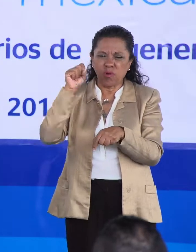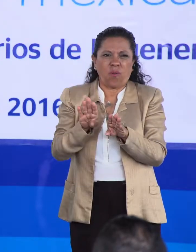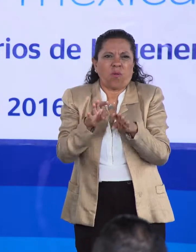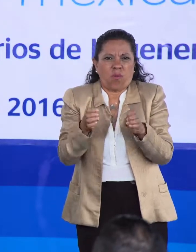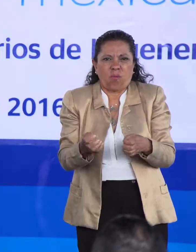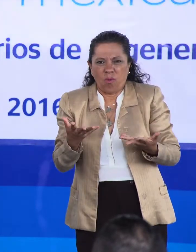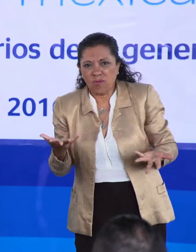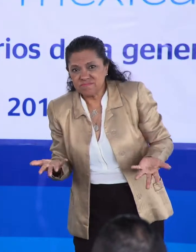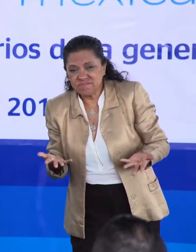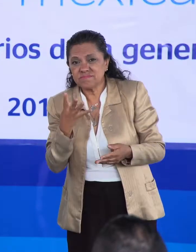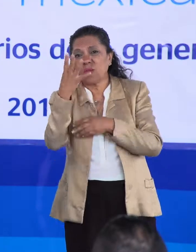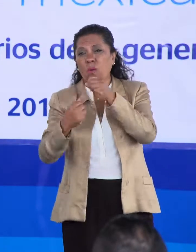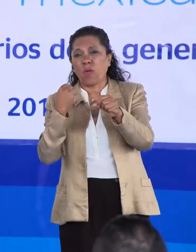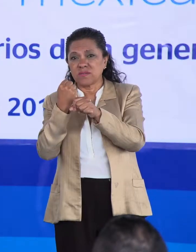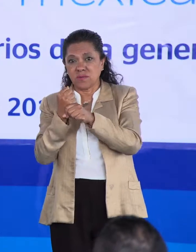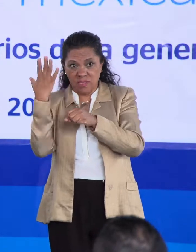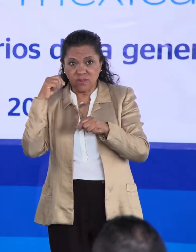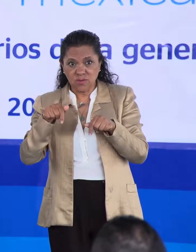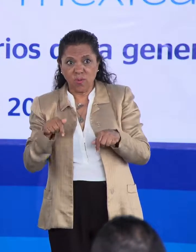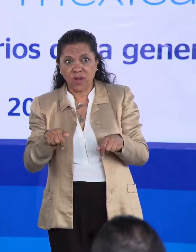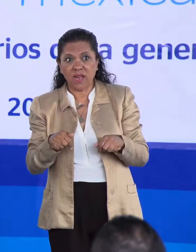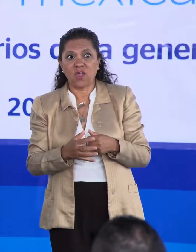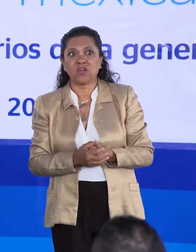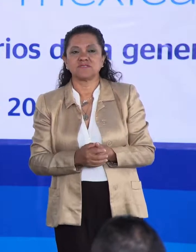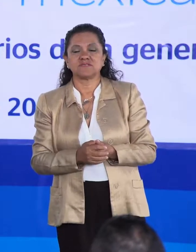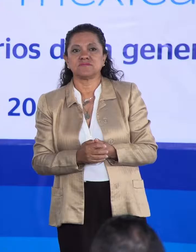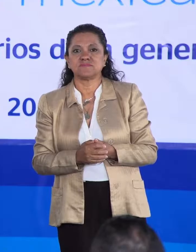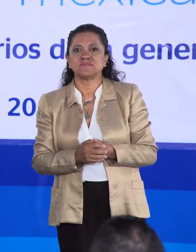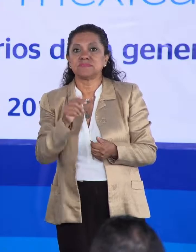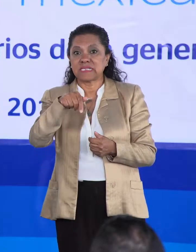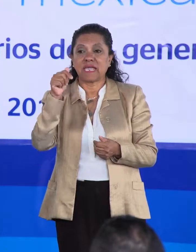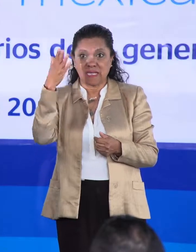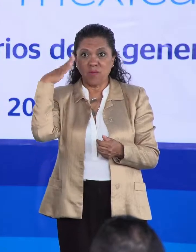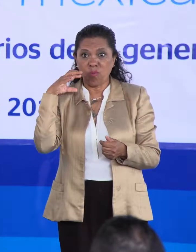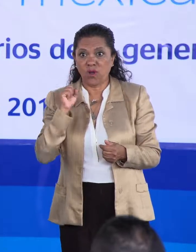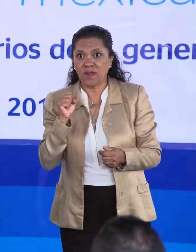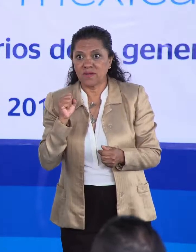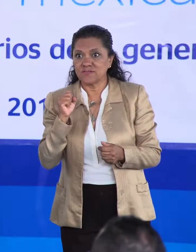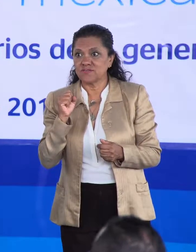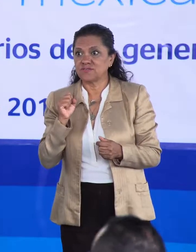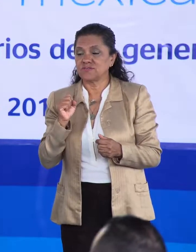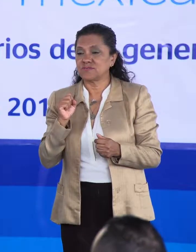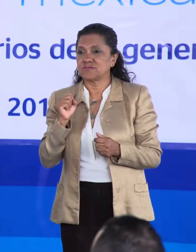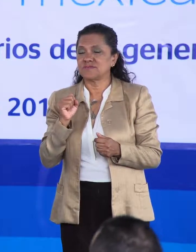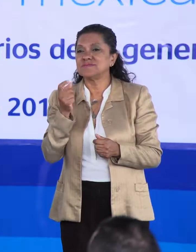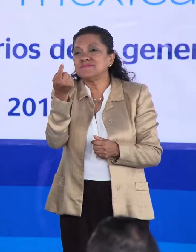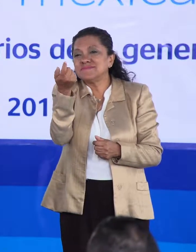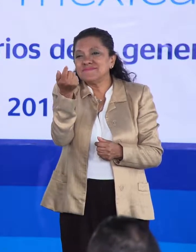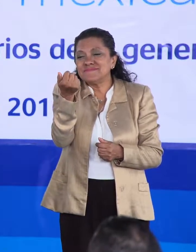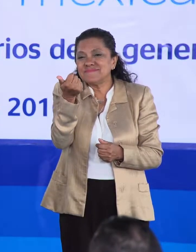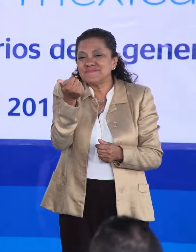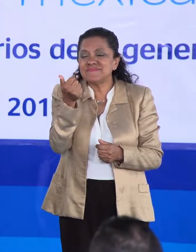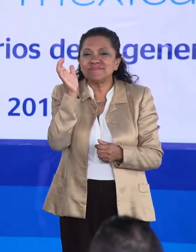Hace cuatro años, en Morelos, casi el